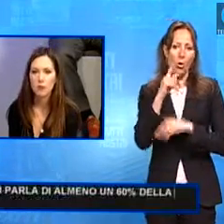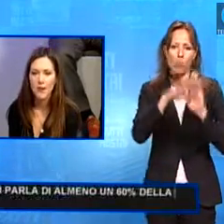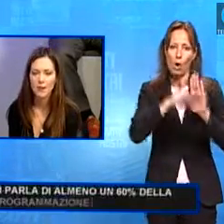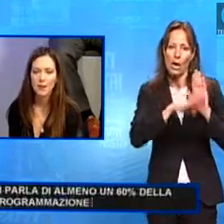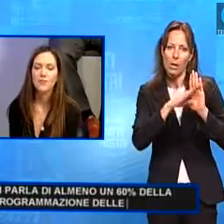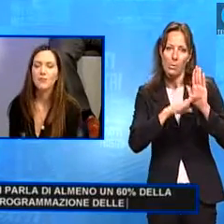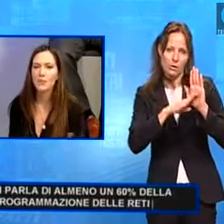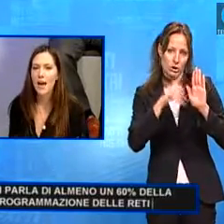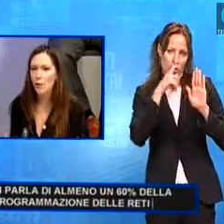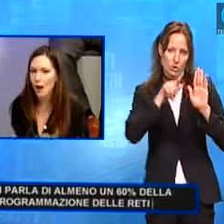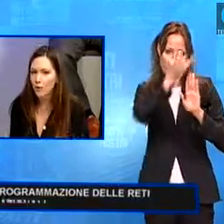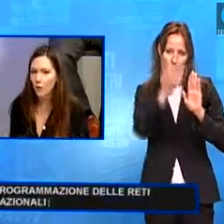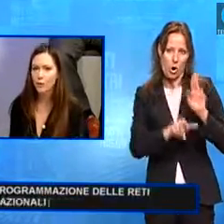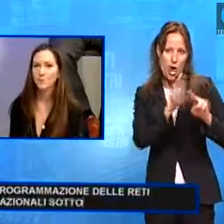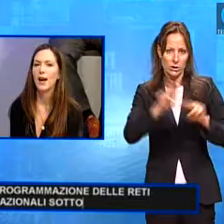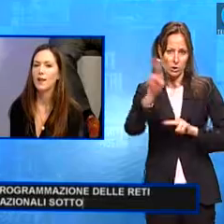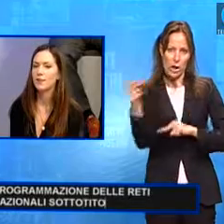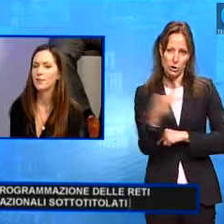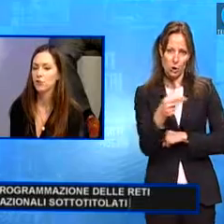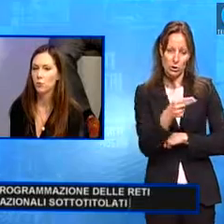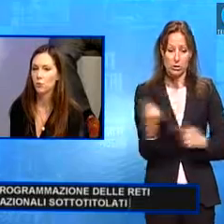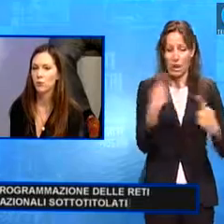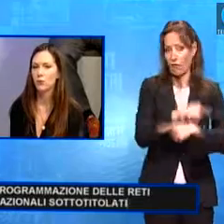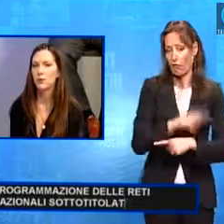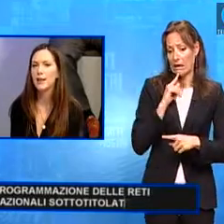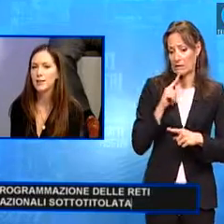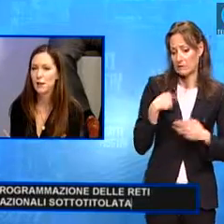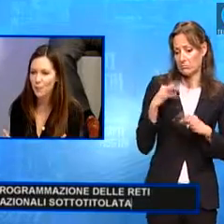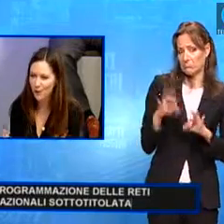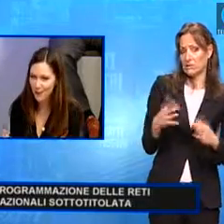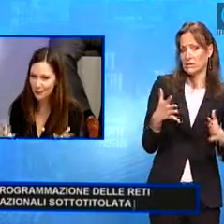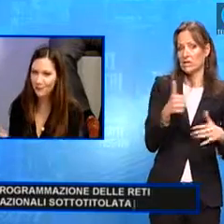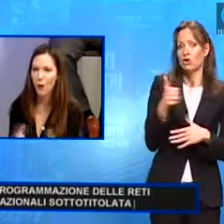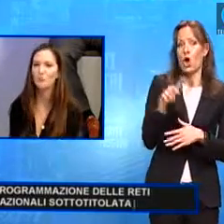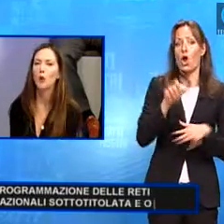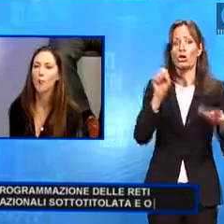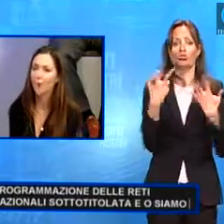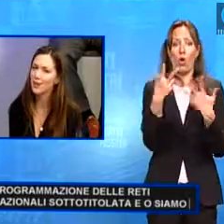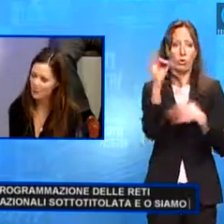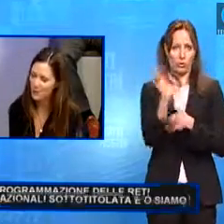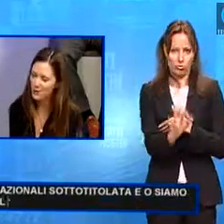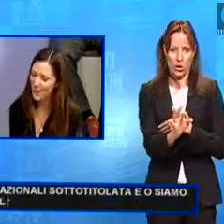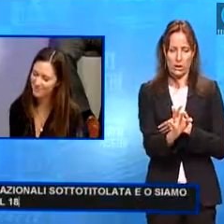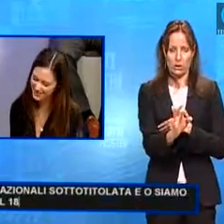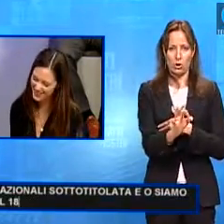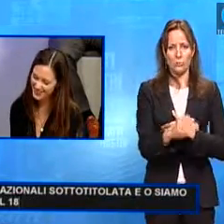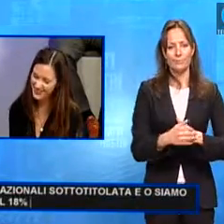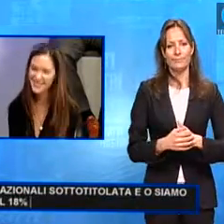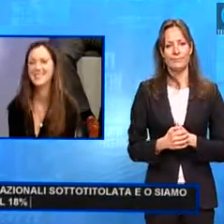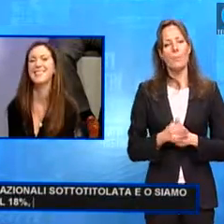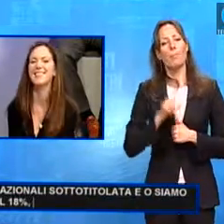sottotitolata invece siamo ancora al 18%. Gli lascio la parola però dopo la pubblicità.